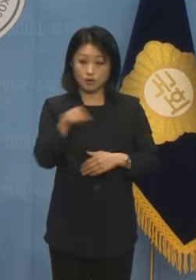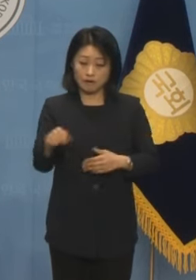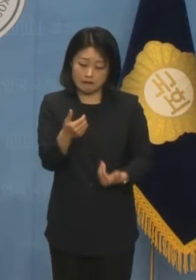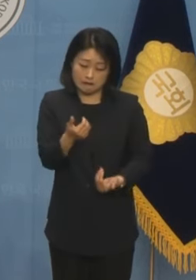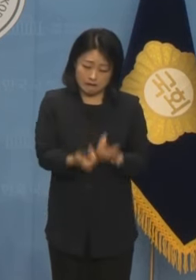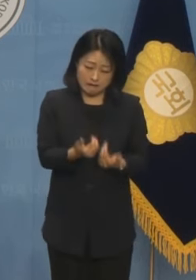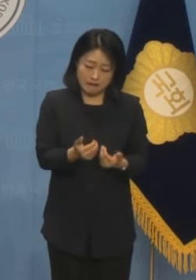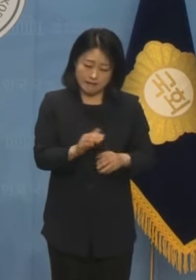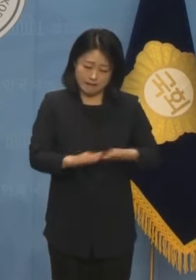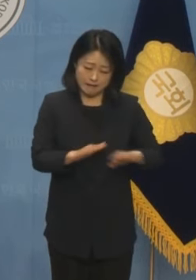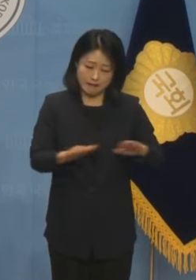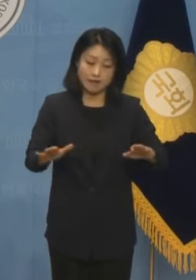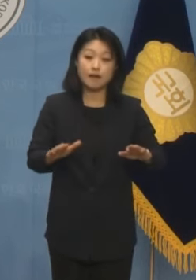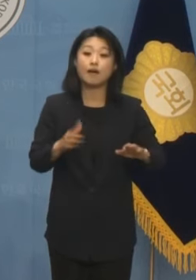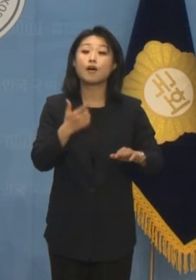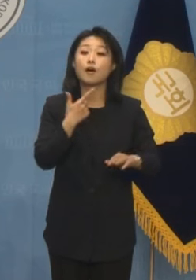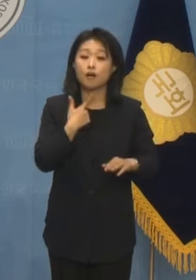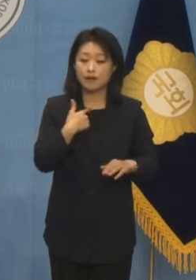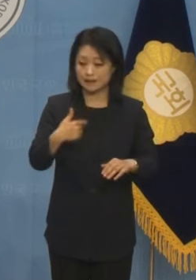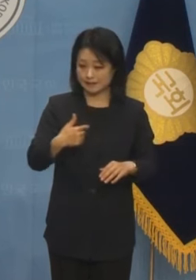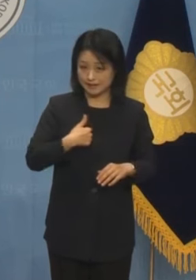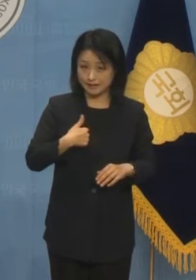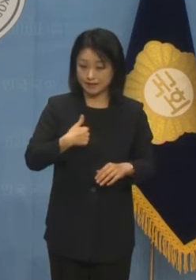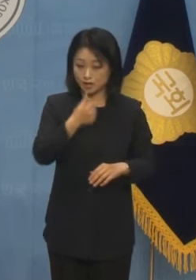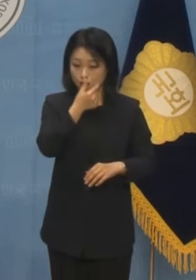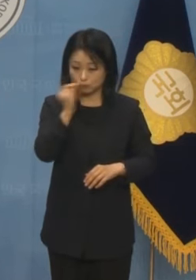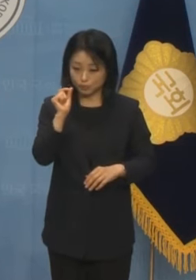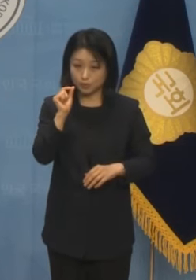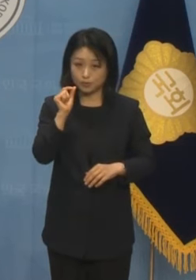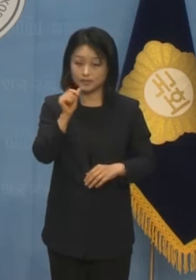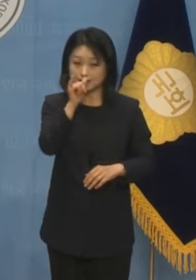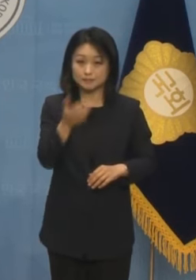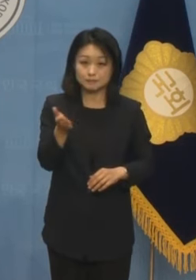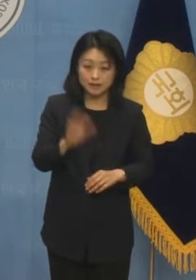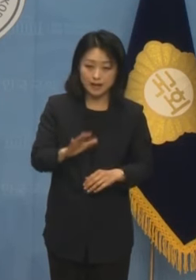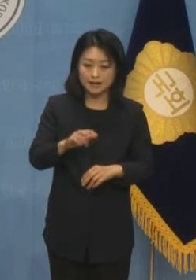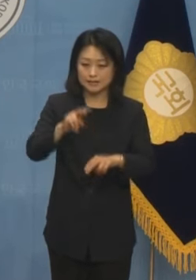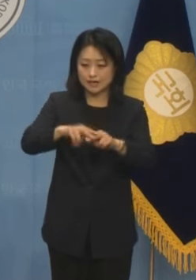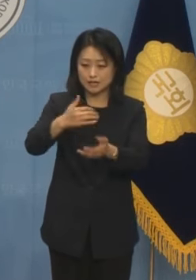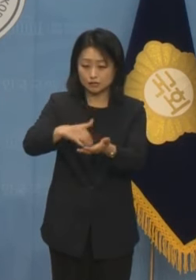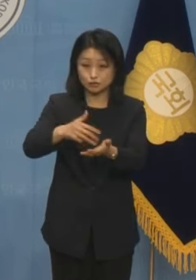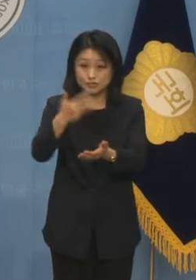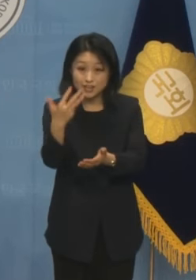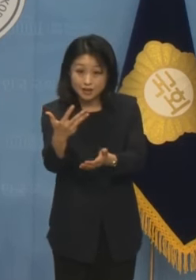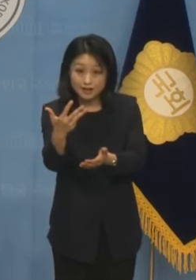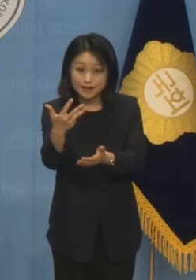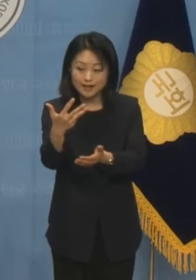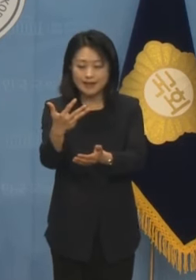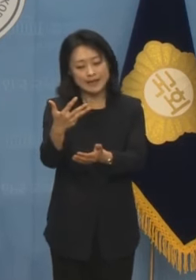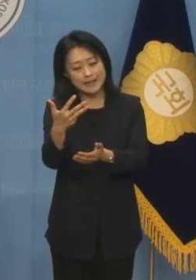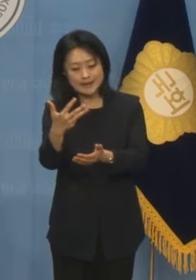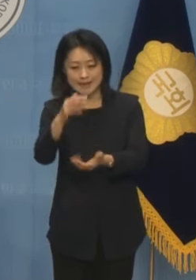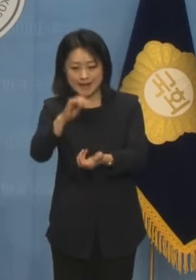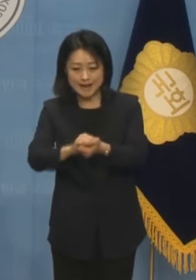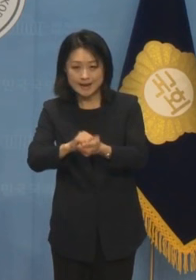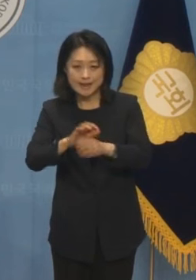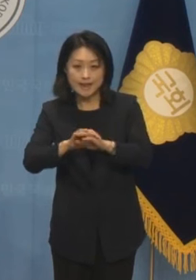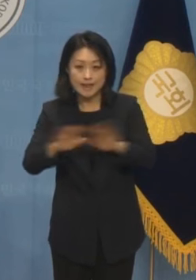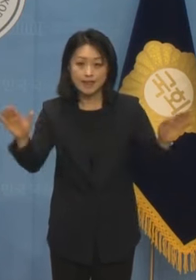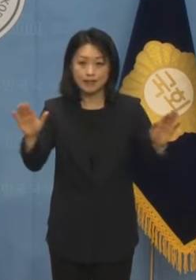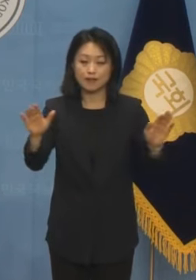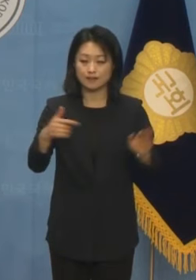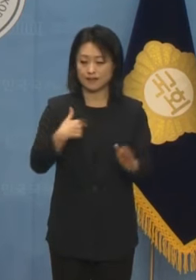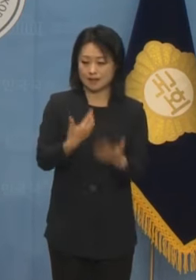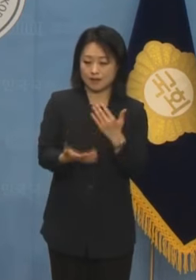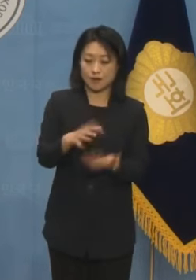정국을 돌파했듯이 부족한 8석의 한계를 국민과 함께 넘어서겠습니다. 해낸 경험과